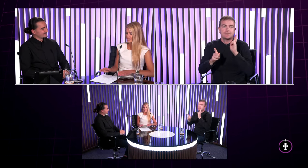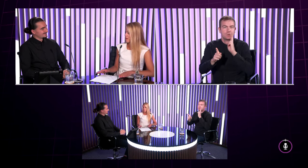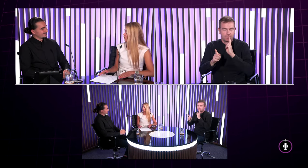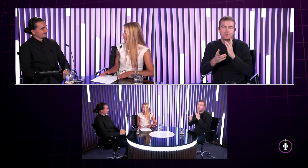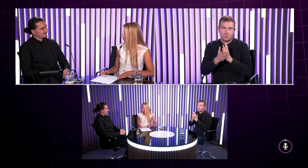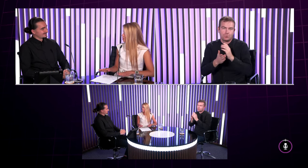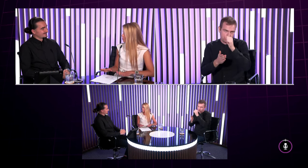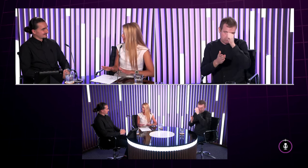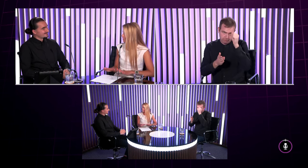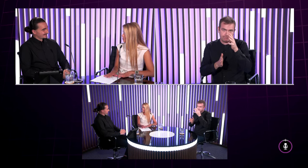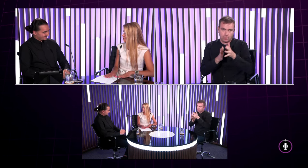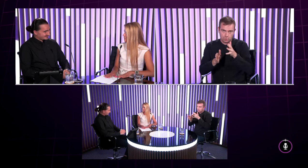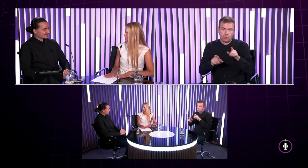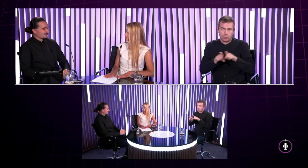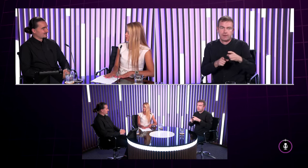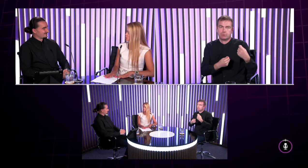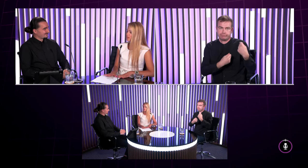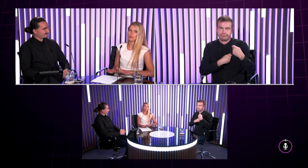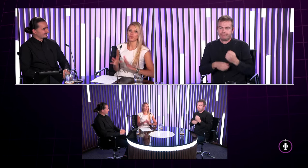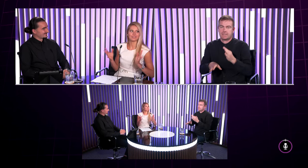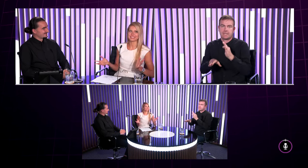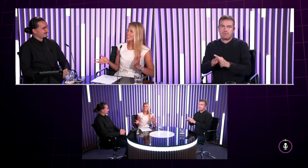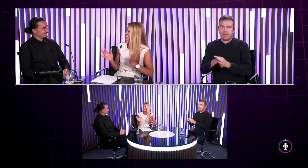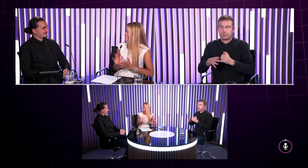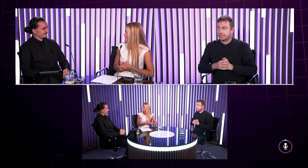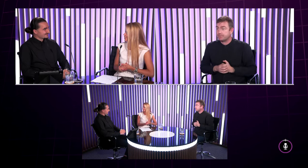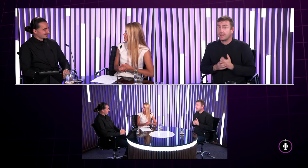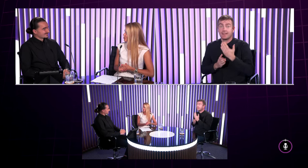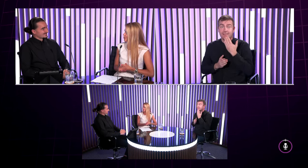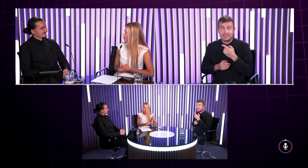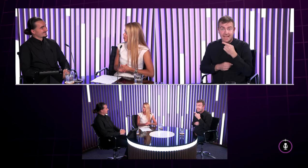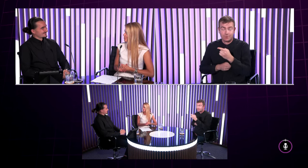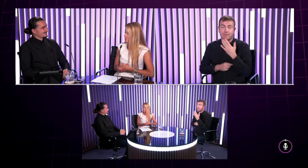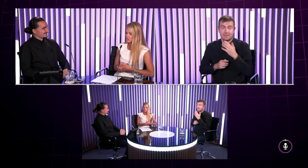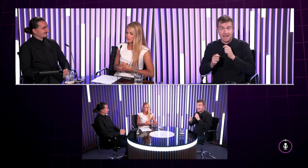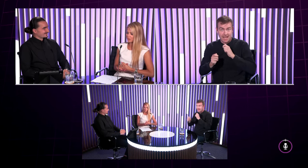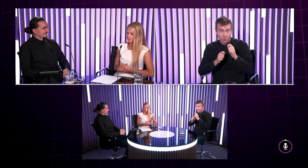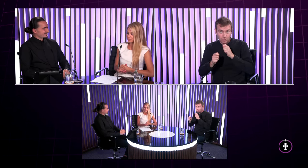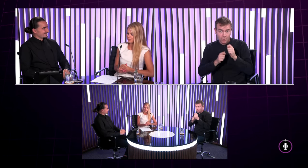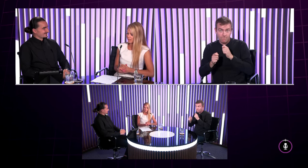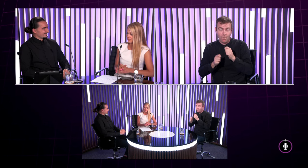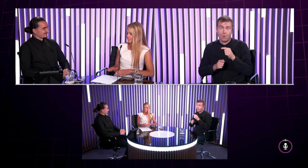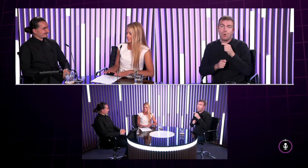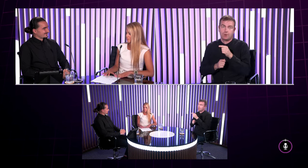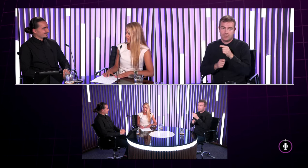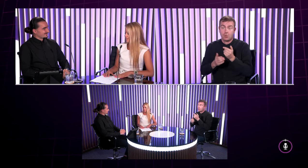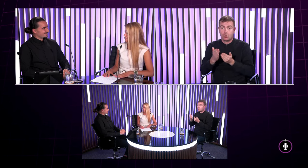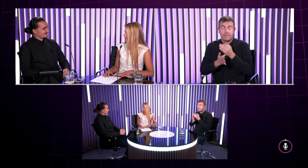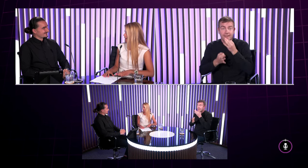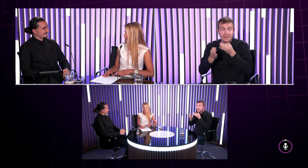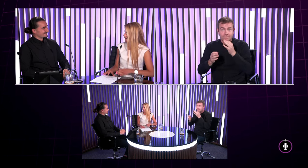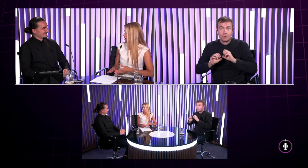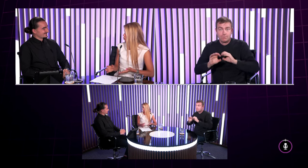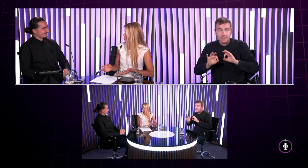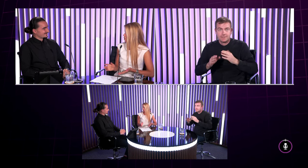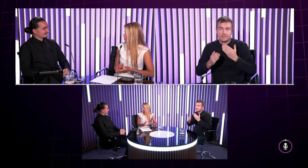Určite teda malo ja vám ďakujem že ste prijali dnes pozvanie do nášho štúdia pomohli vlastne celým týmto rozhovorom jeho zastršiť bolo to veľmi príjemné a teda prajem